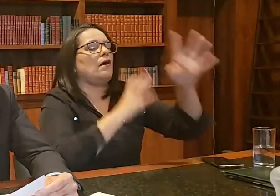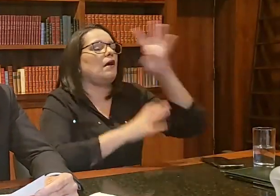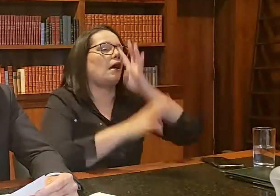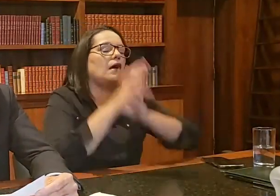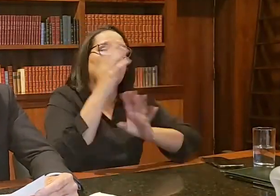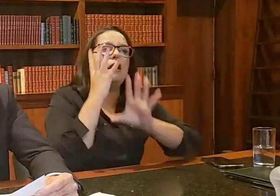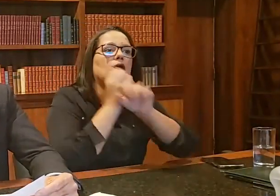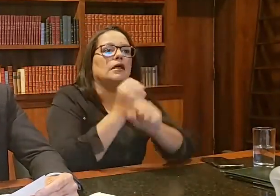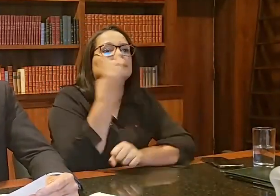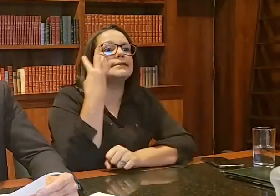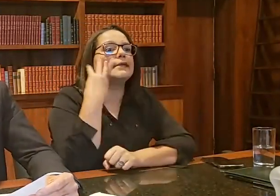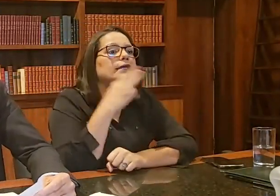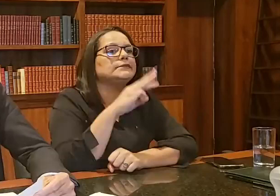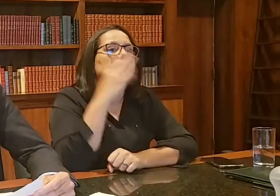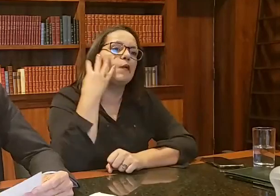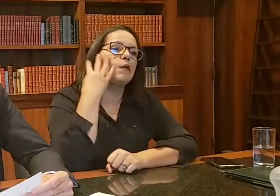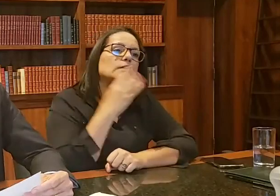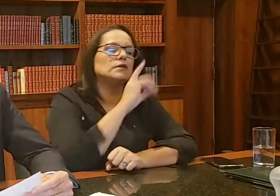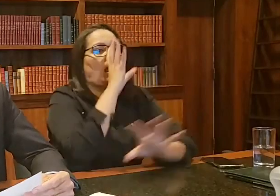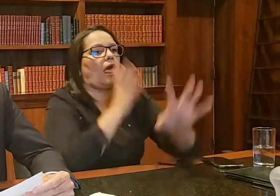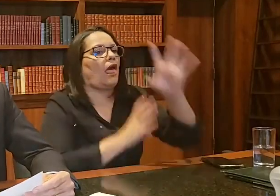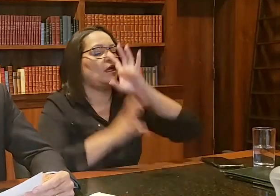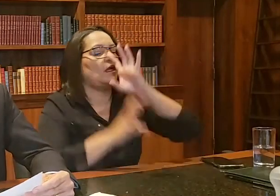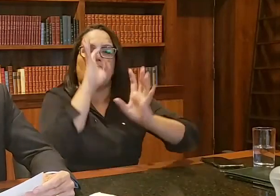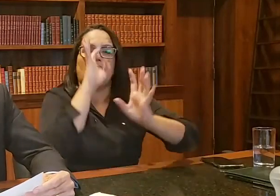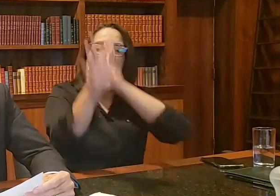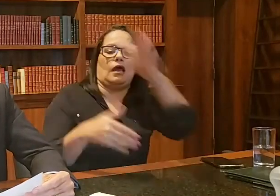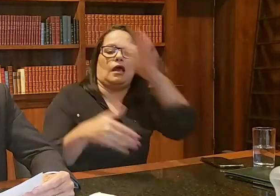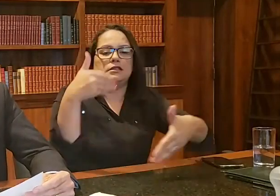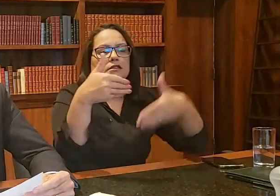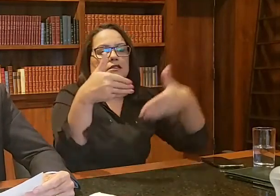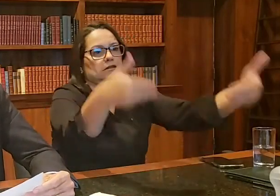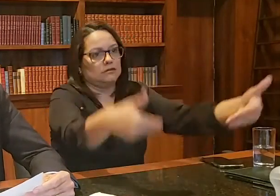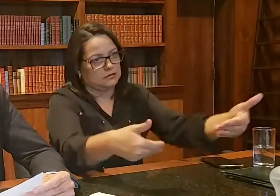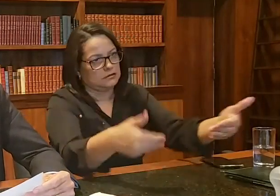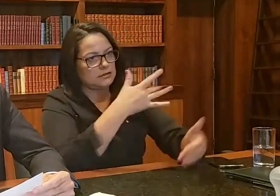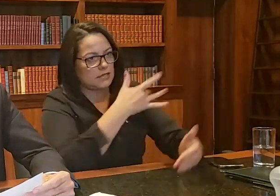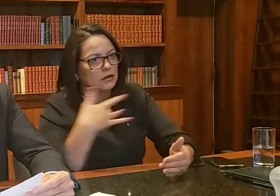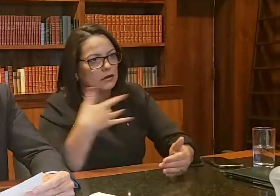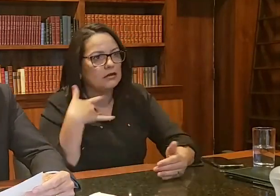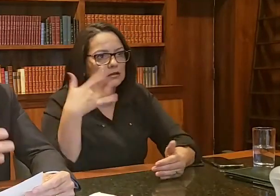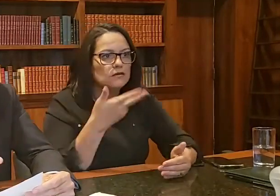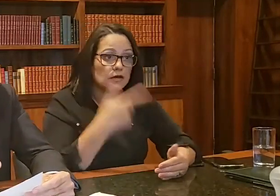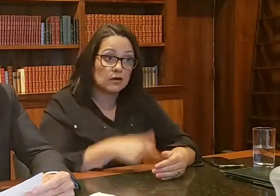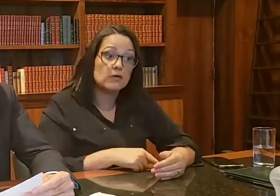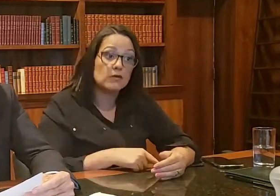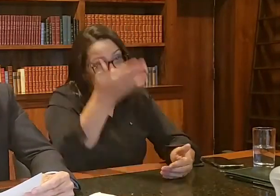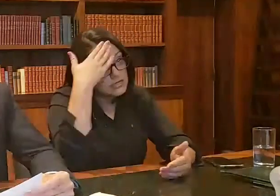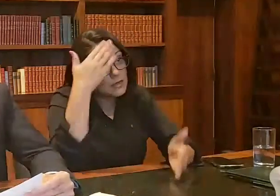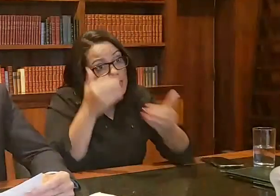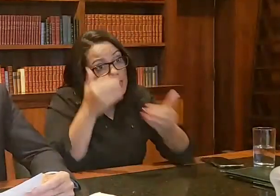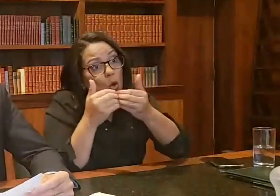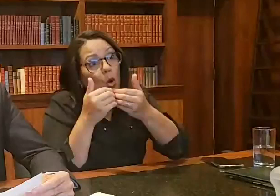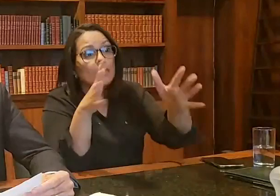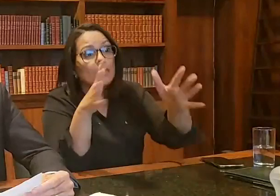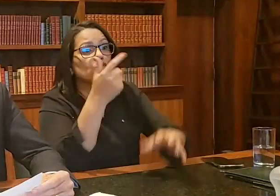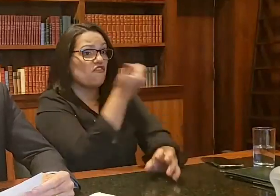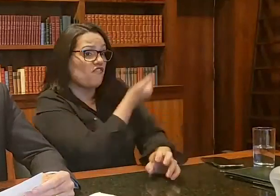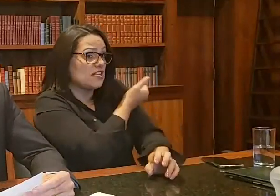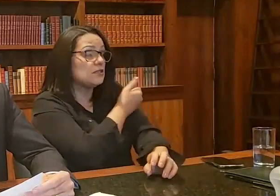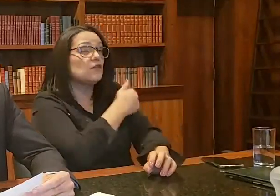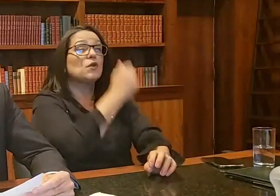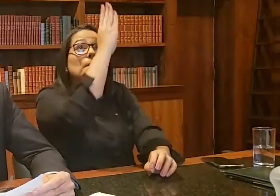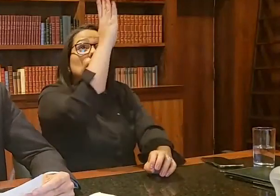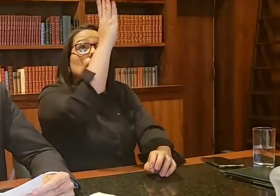em cima do Ministério da Saúde, em cima de mim, obviamente, que não teríamos seringa. Vocês sabem que começou a vacinação e não se tem notícia em lugar nenhum do